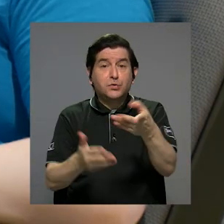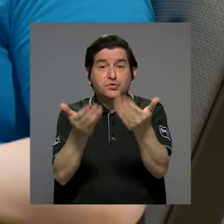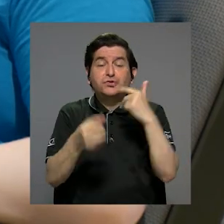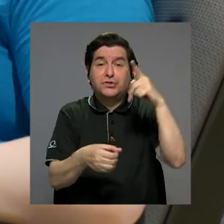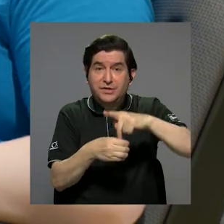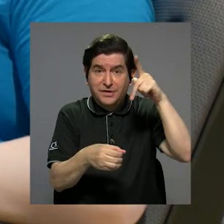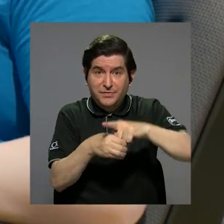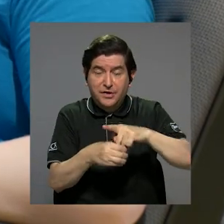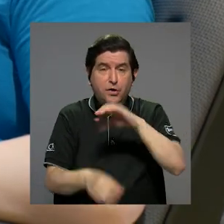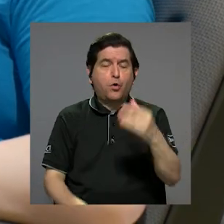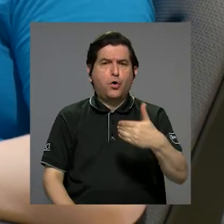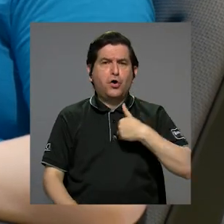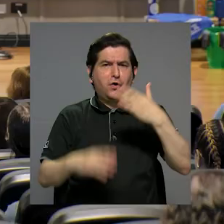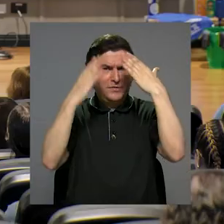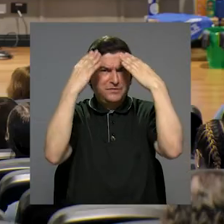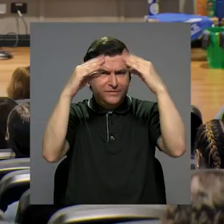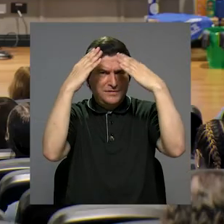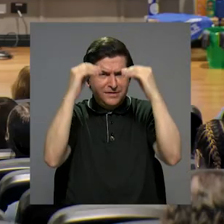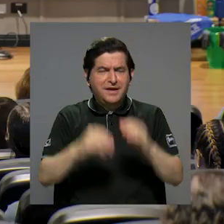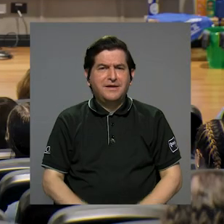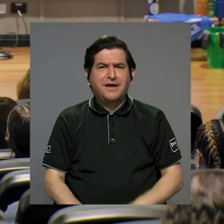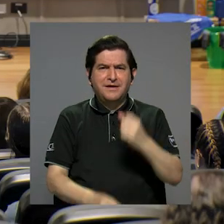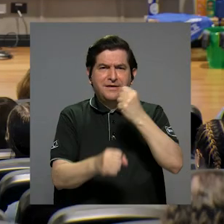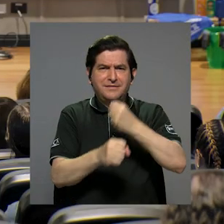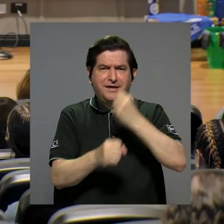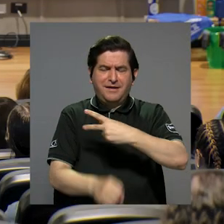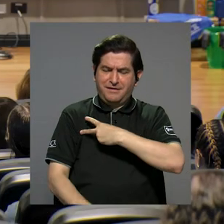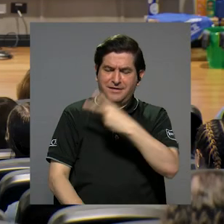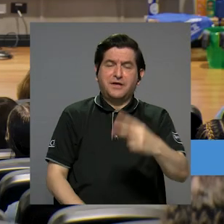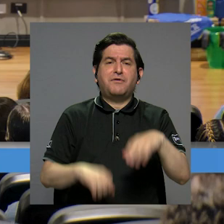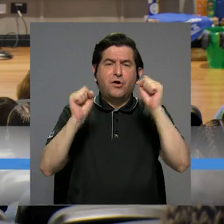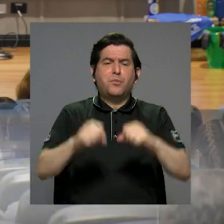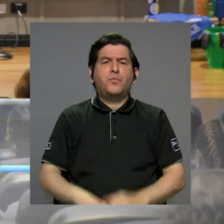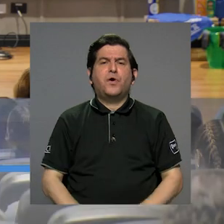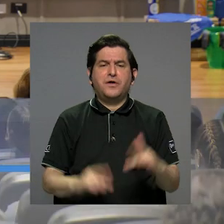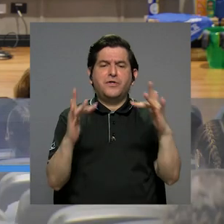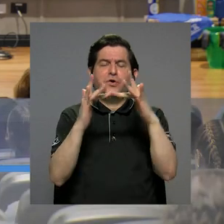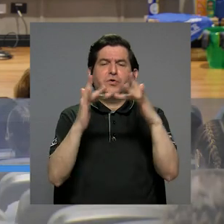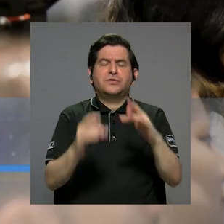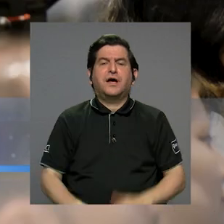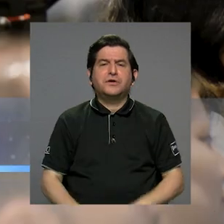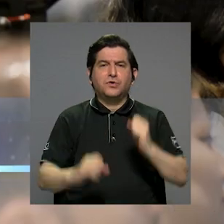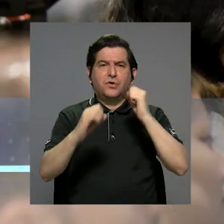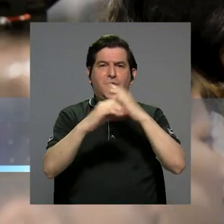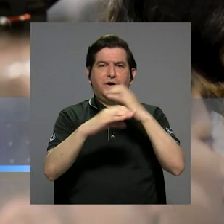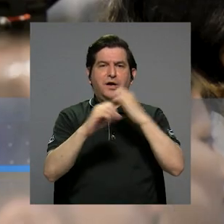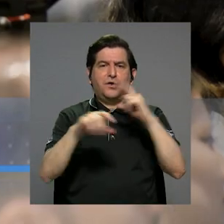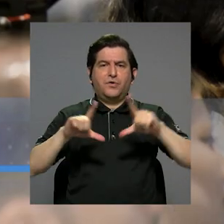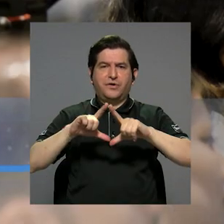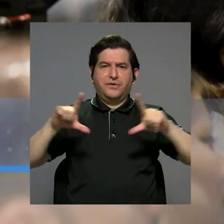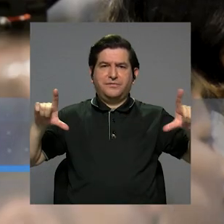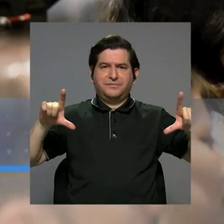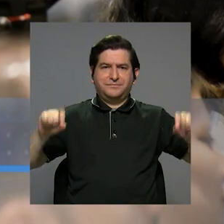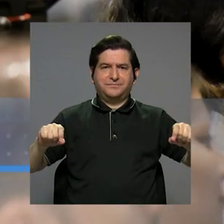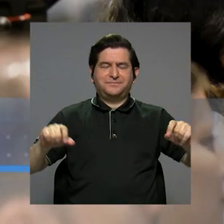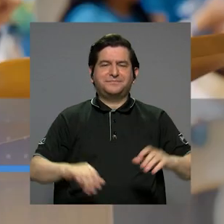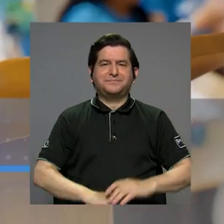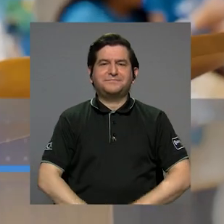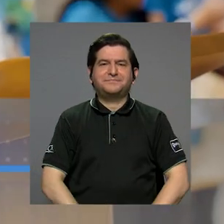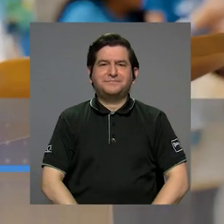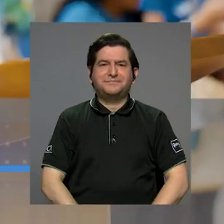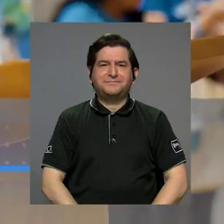participar u obtener más información sobre el voluntariado, puede escribir al correo voluntariado arroa ucr